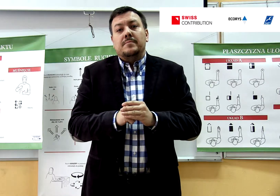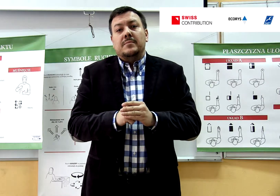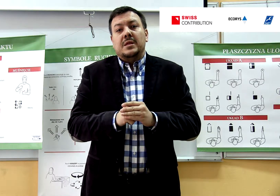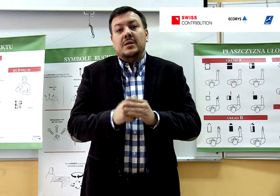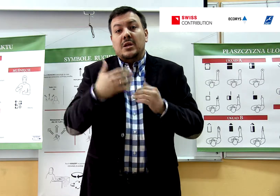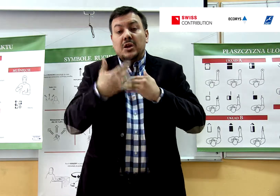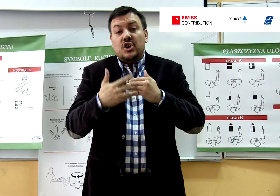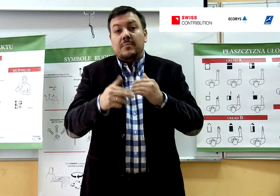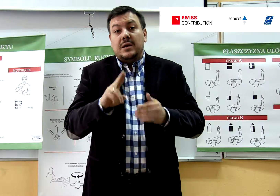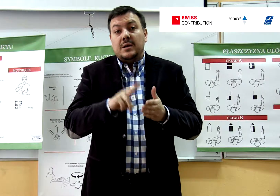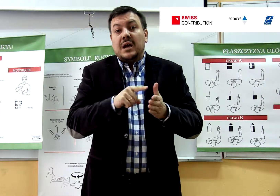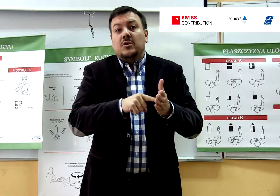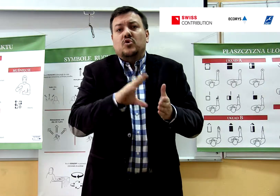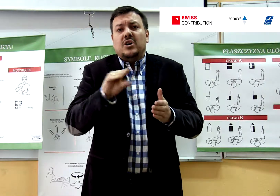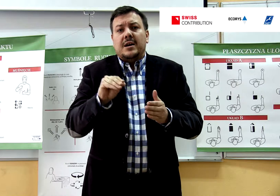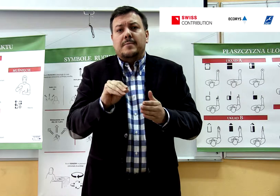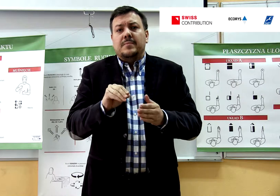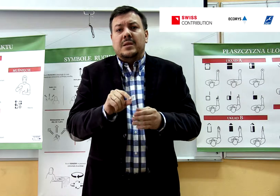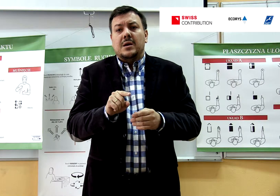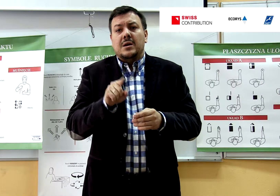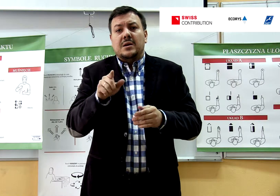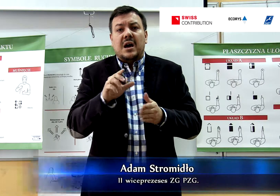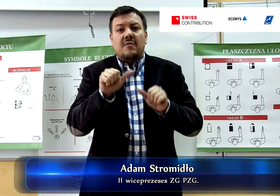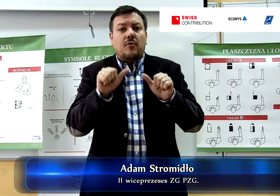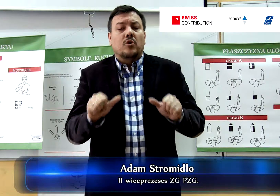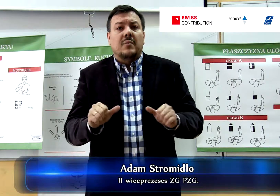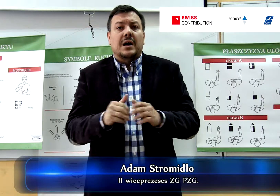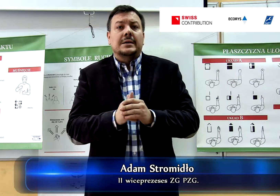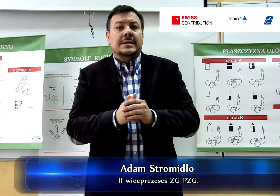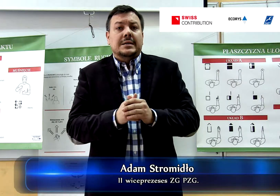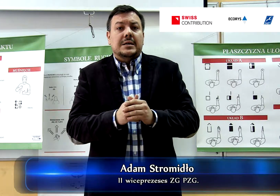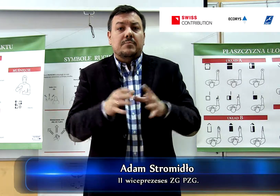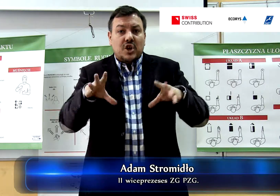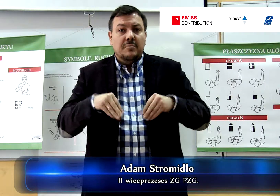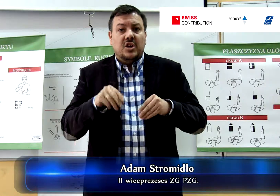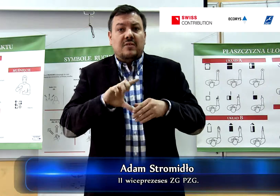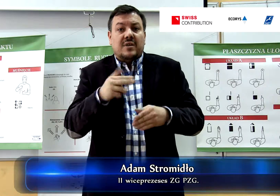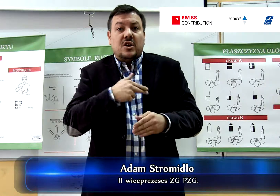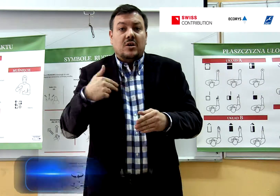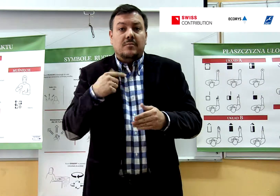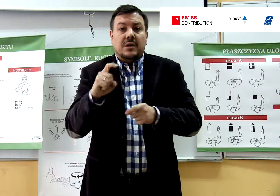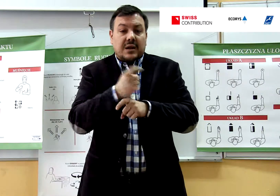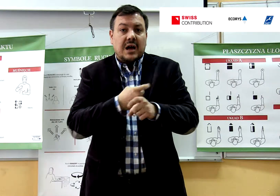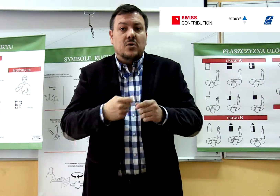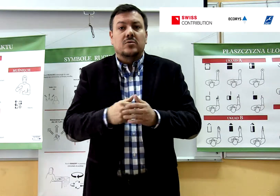Liczymy na to, że ta forma przyjmie się w naszym kraju